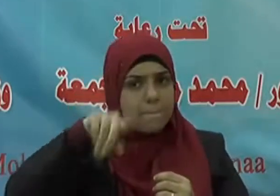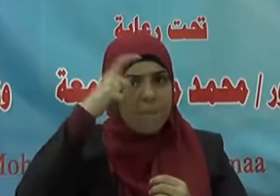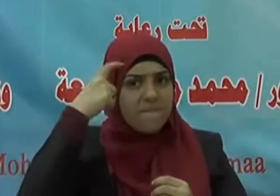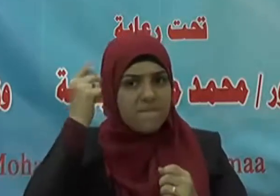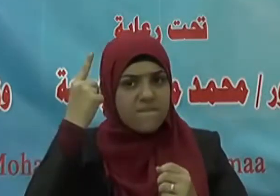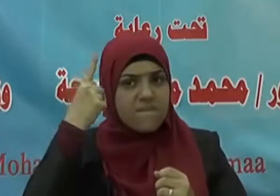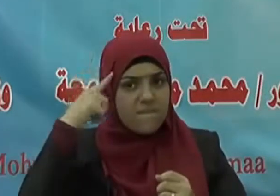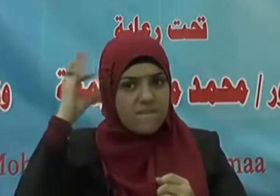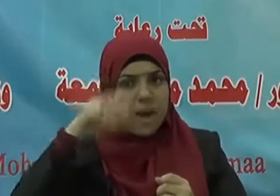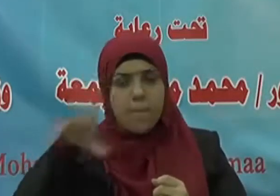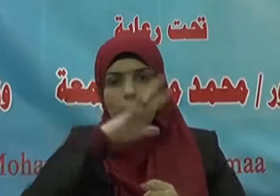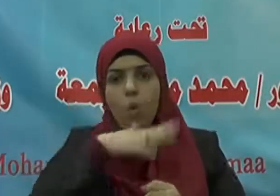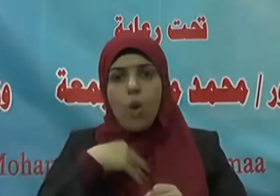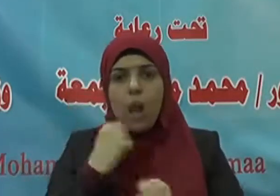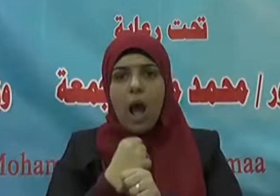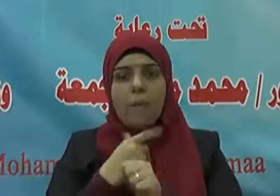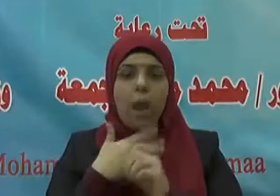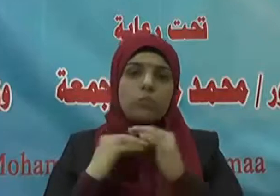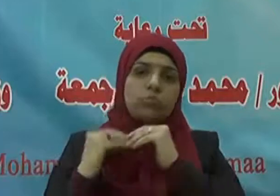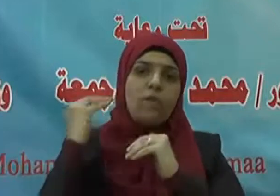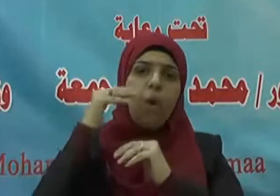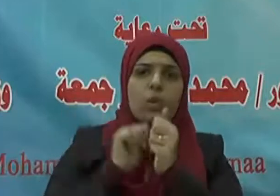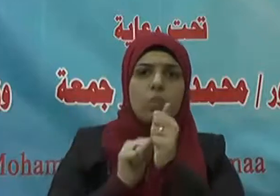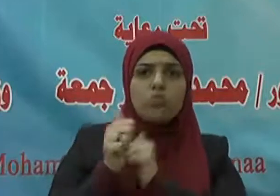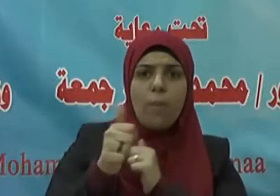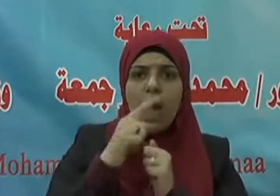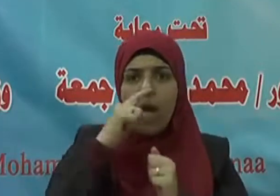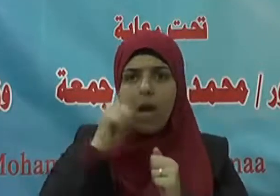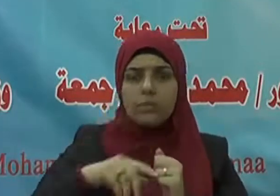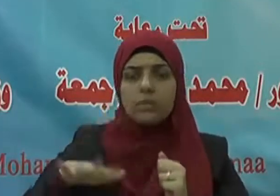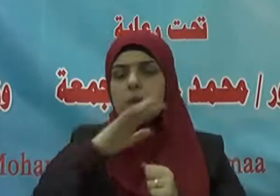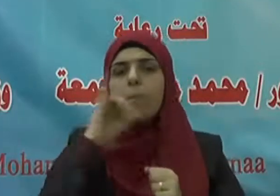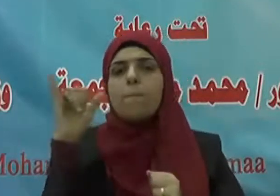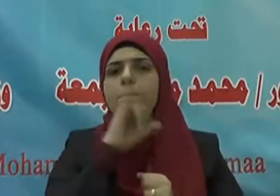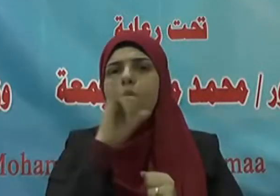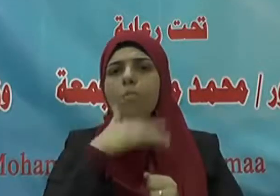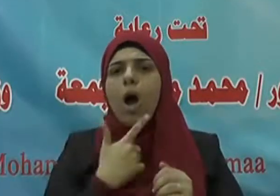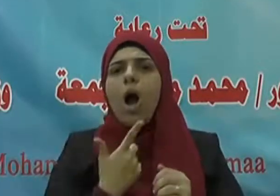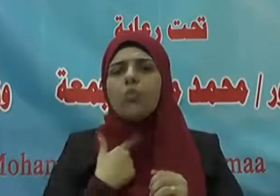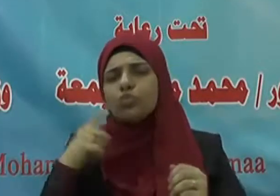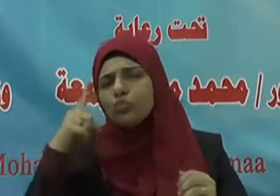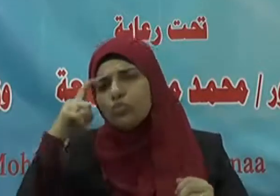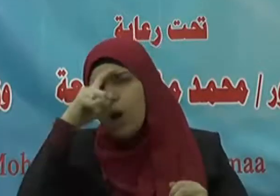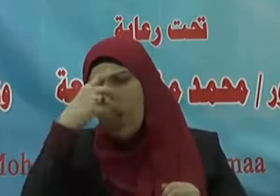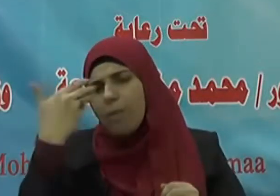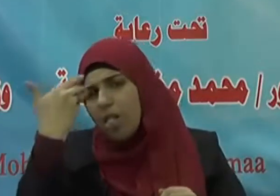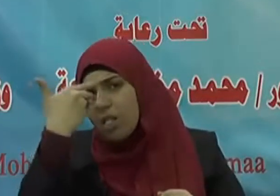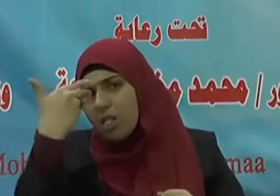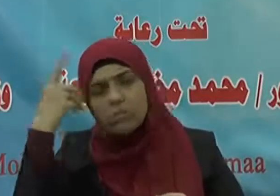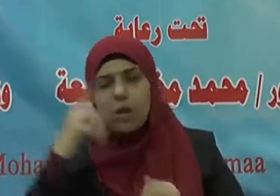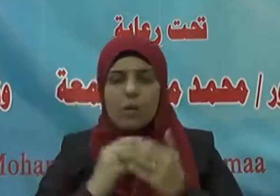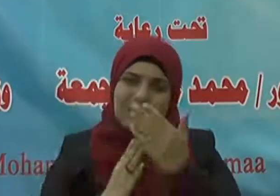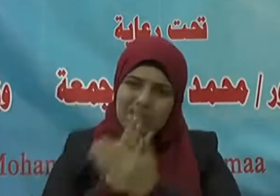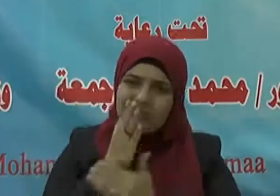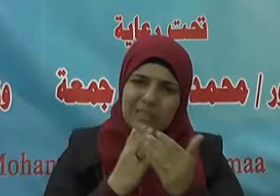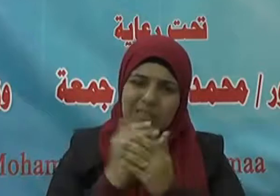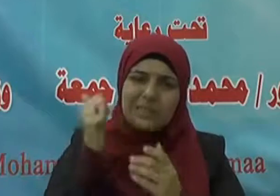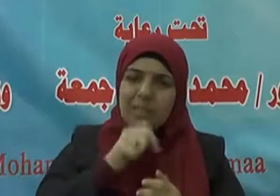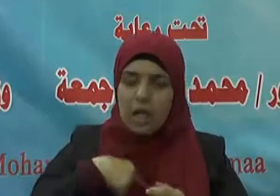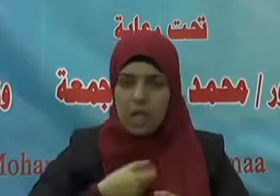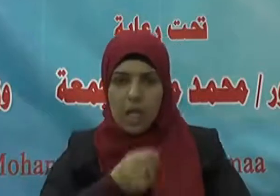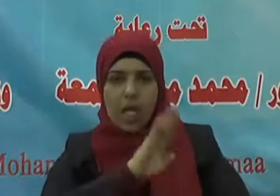أن تحقيق السبق والتفوق يتطلب اقتحام الصعاب والأهوال